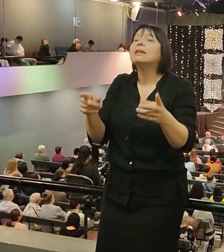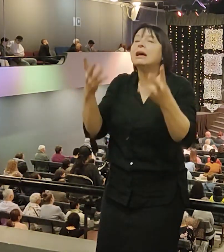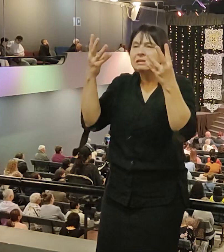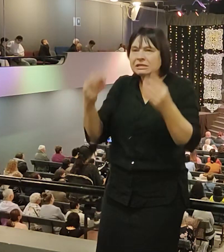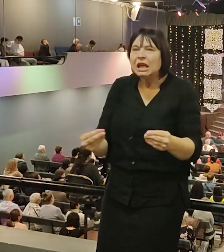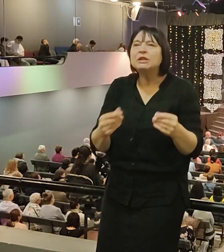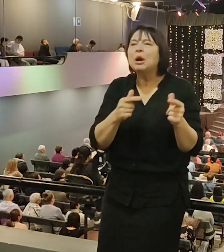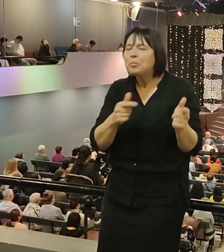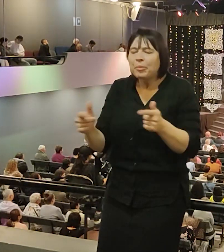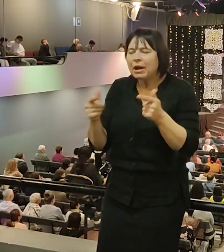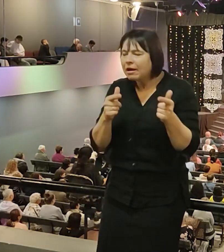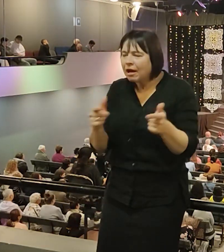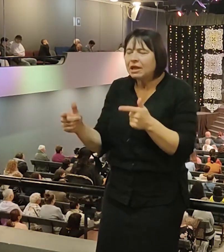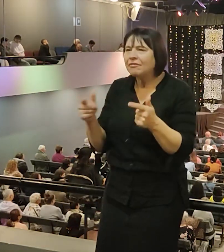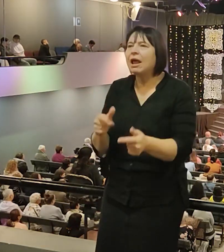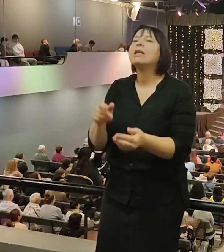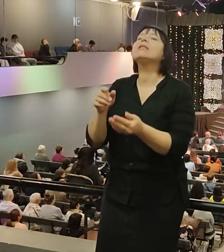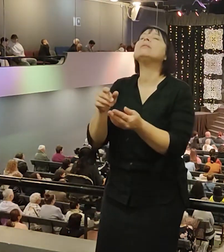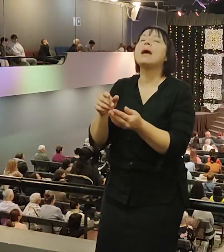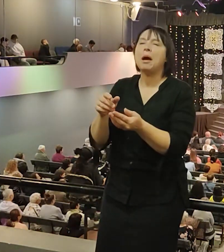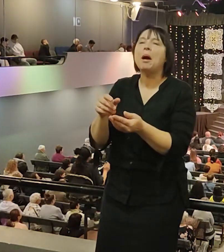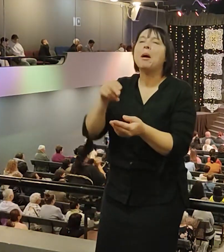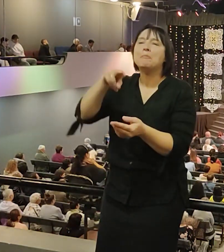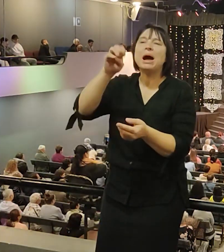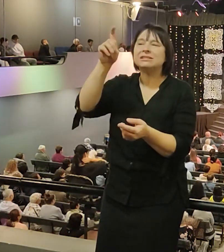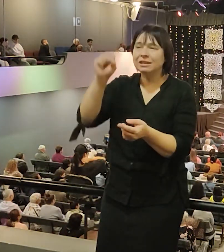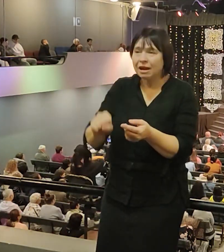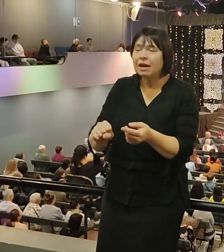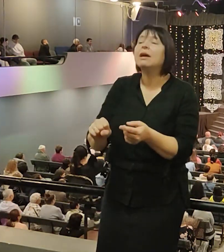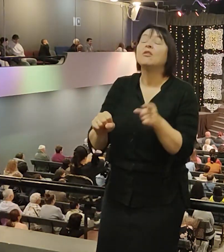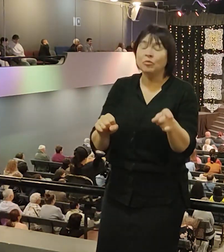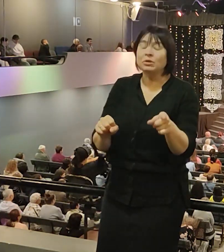поблизости, они хоронили Иисуса там.